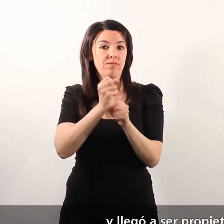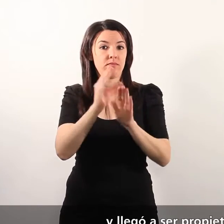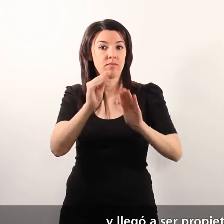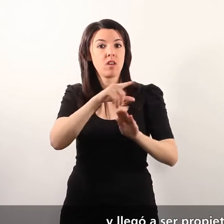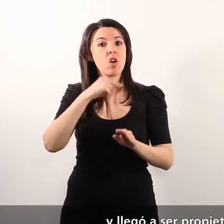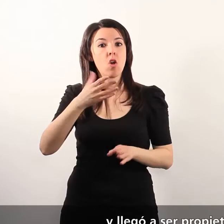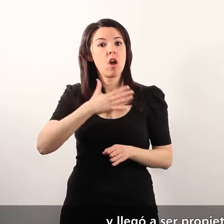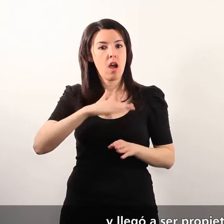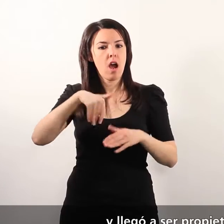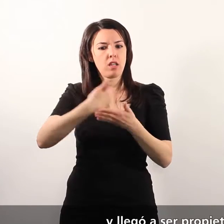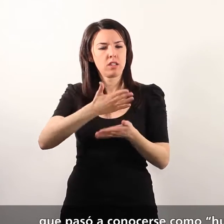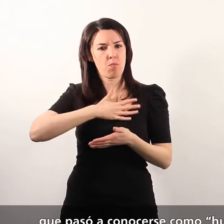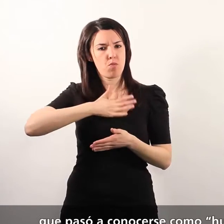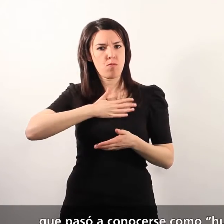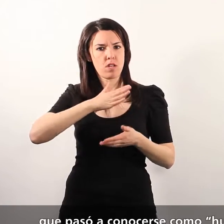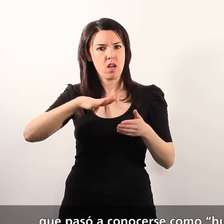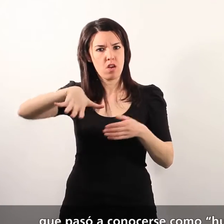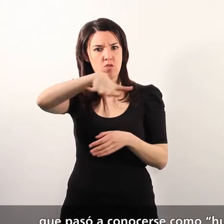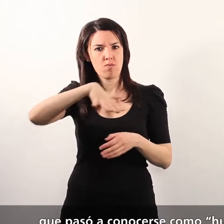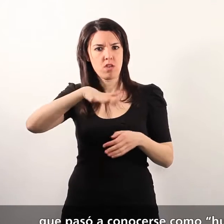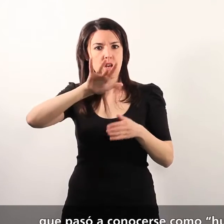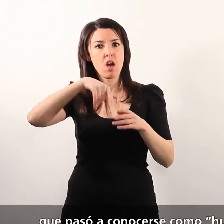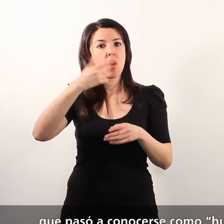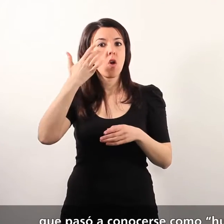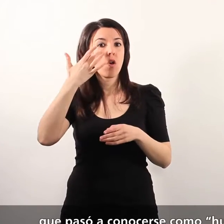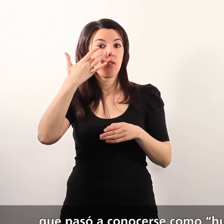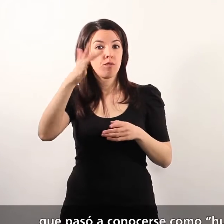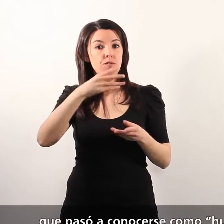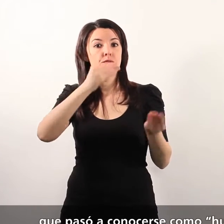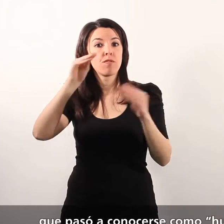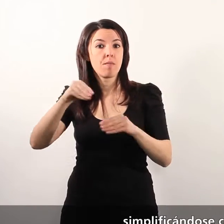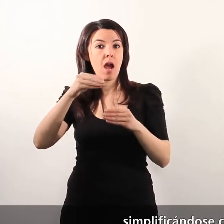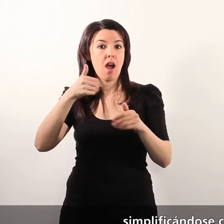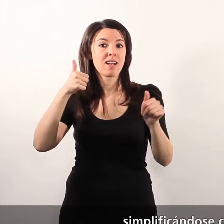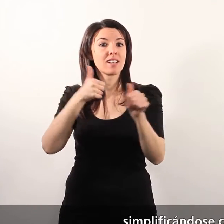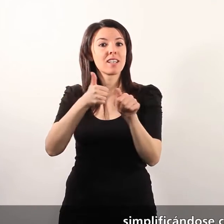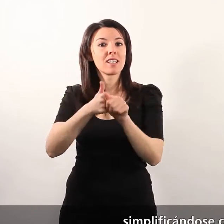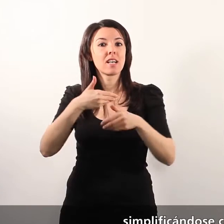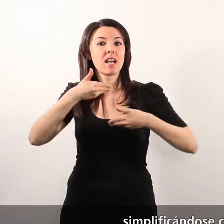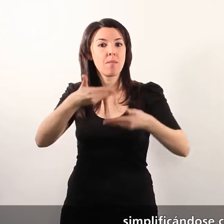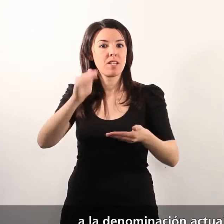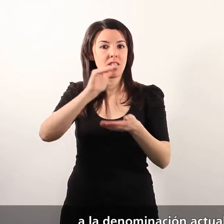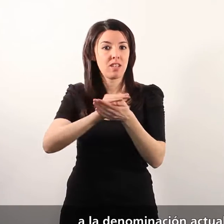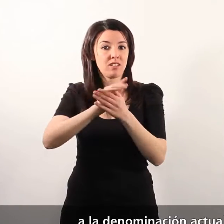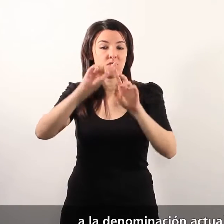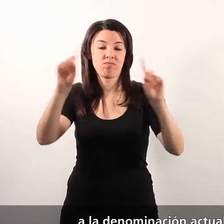propietario de la finca, que pasó a conocerse como Huerto del Capellán Castaño, simplificándose con el tiempo a la denominación